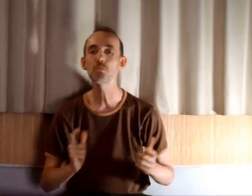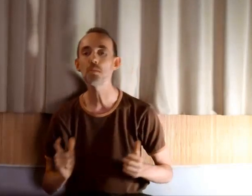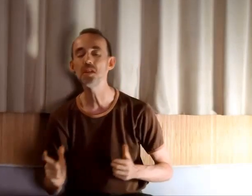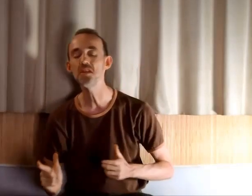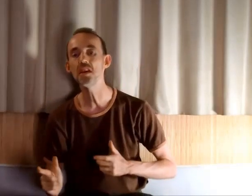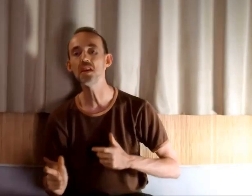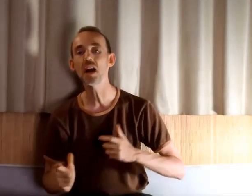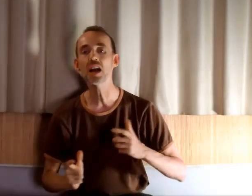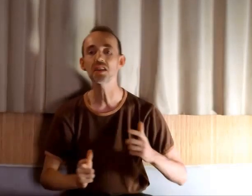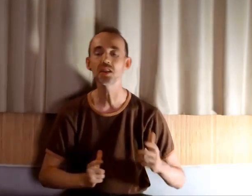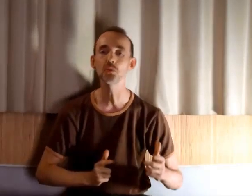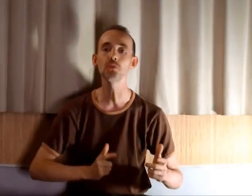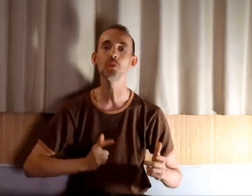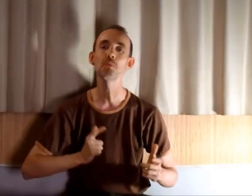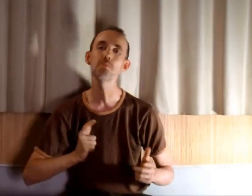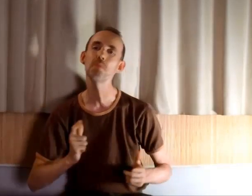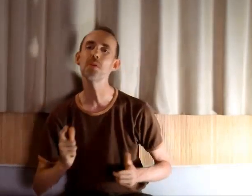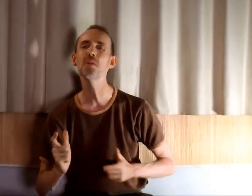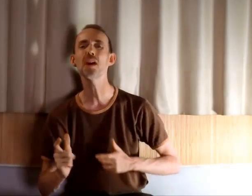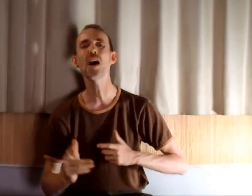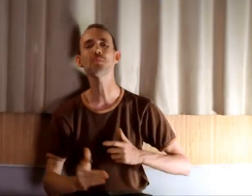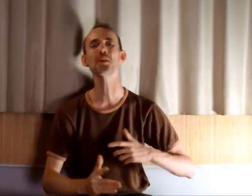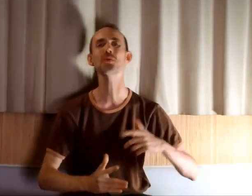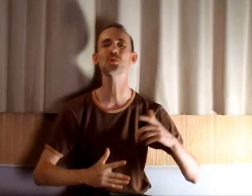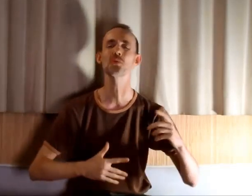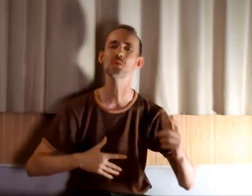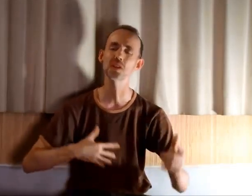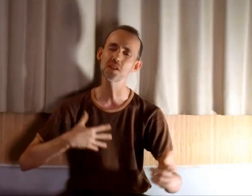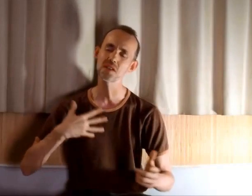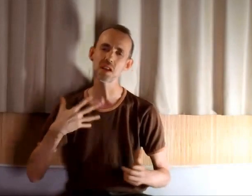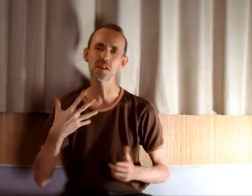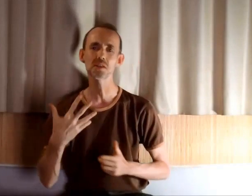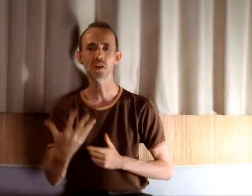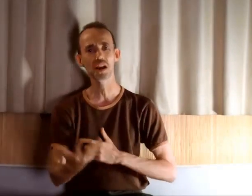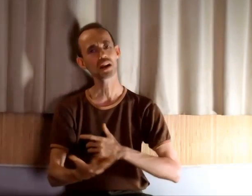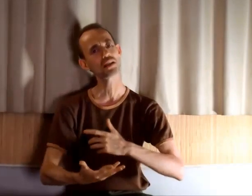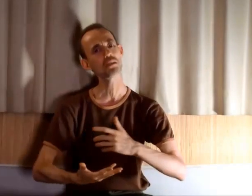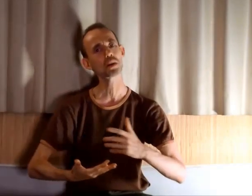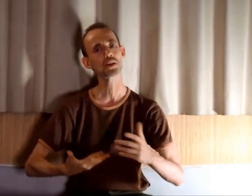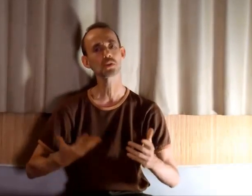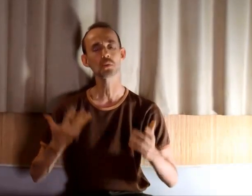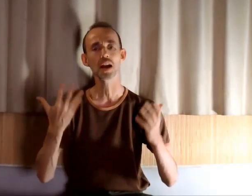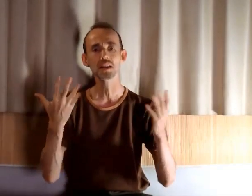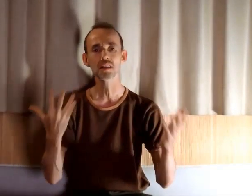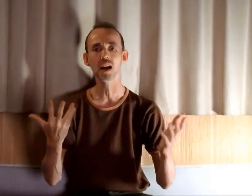culpabilité, inquiétude, peur, appréhension, tristesse, colère, dépression, etc.